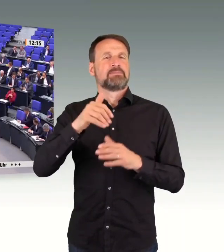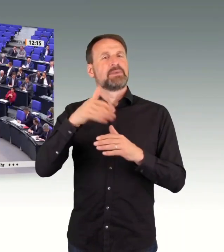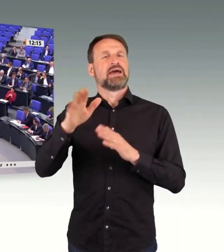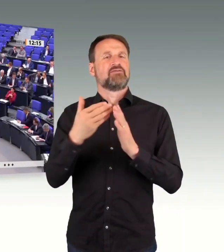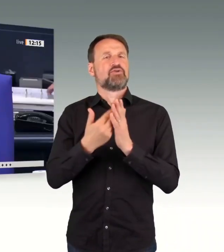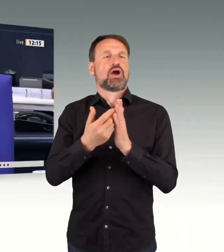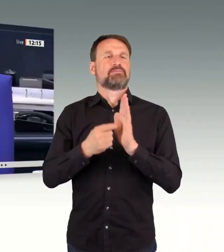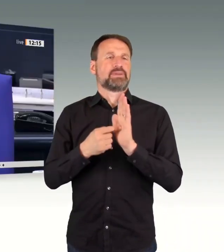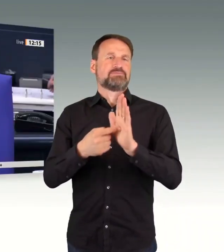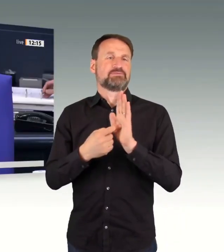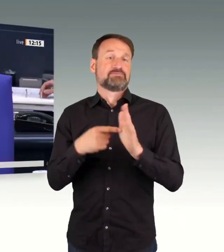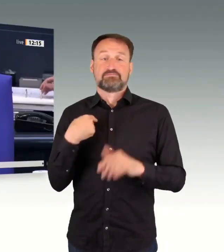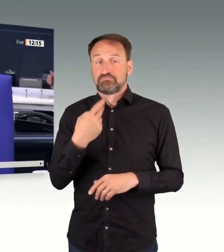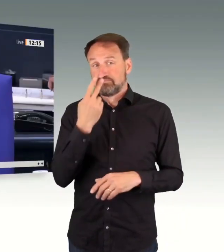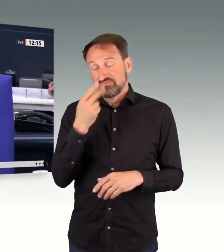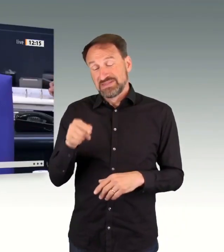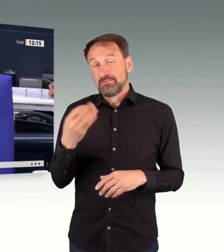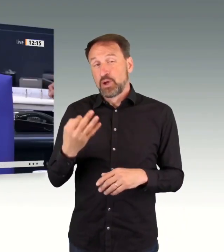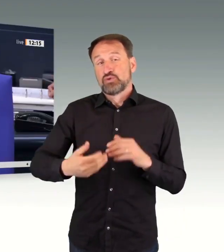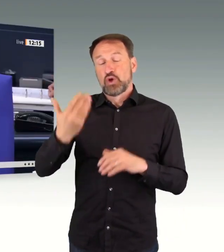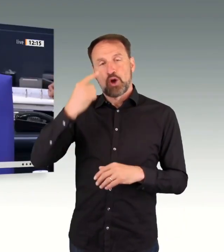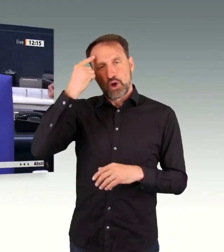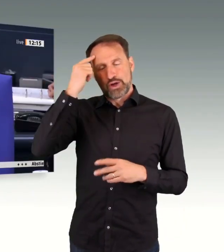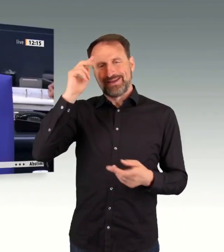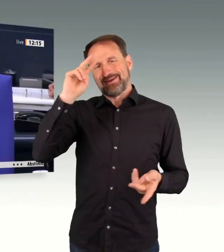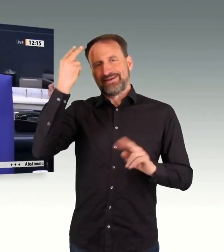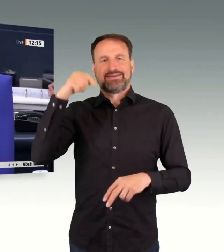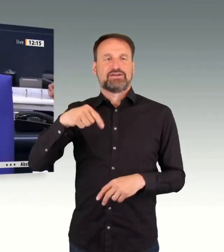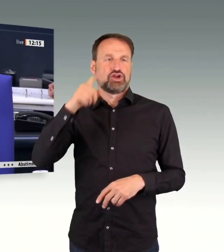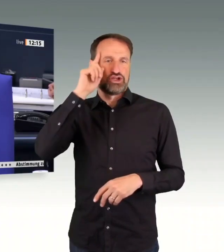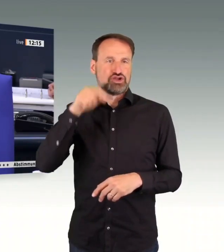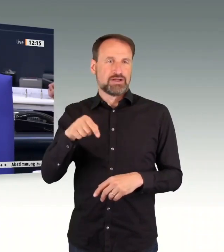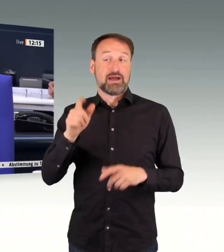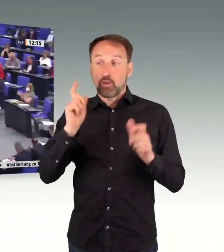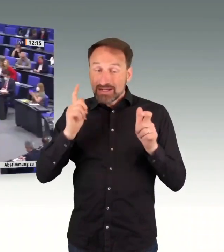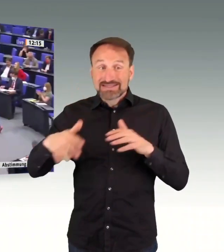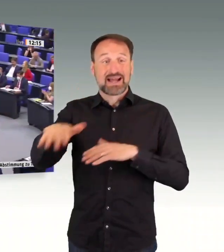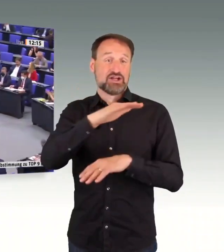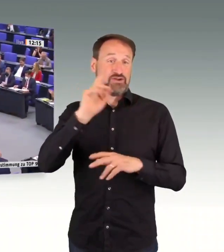Das Wort hat die Kollegin Susanne Menge für die Fraktion Bündnis 90 Die Grünen.